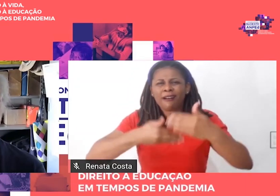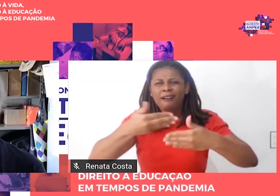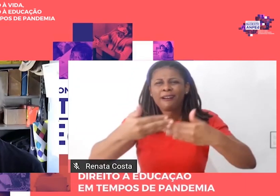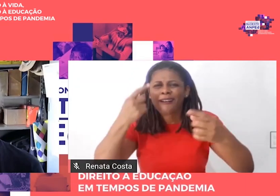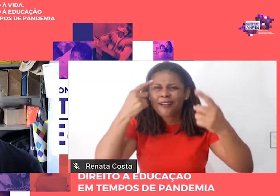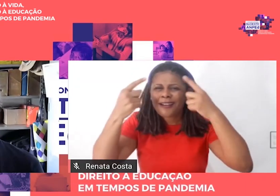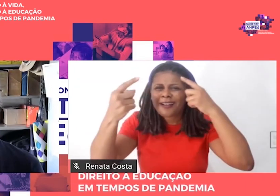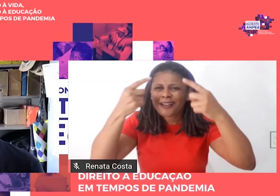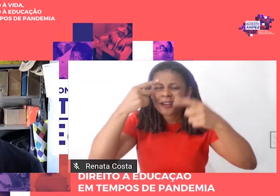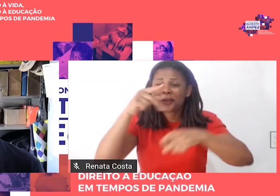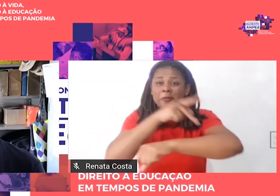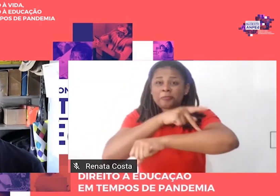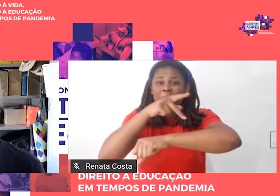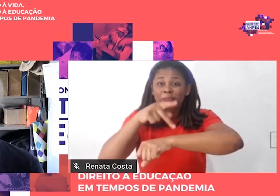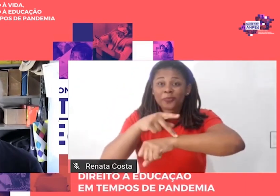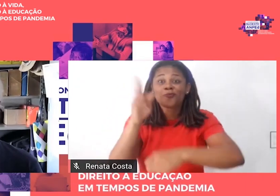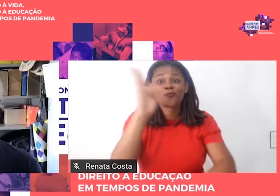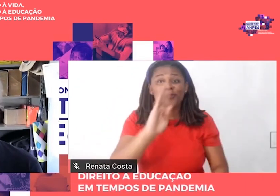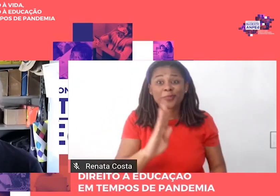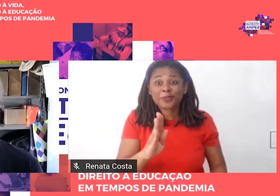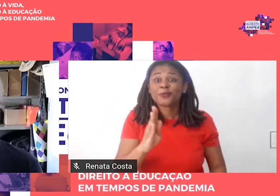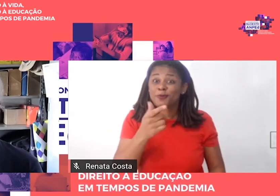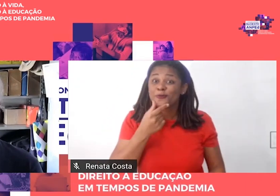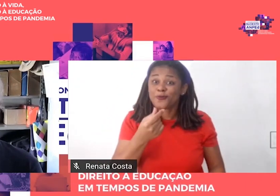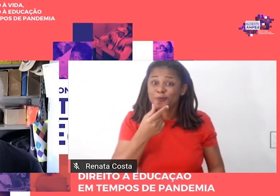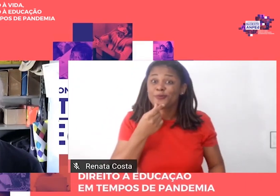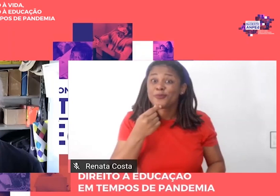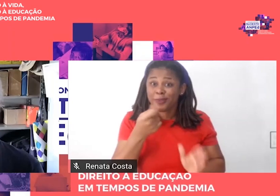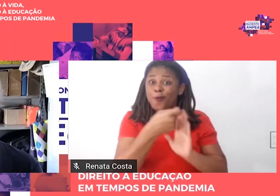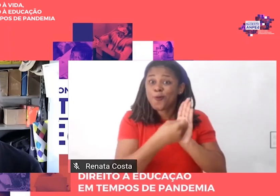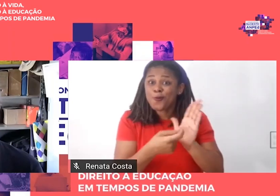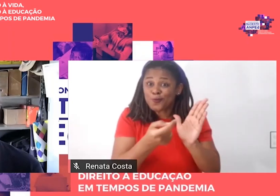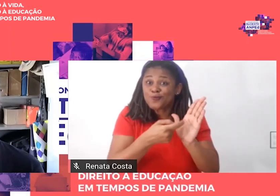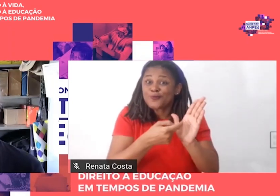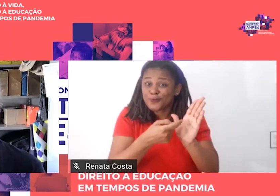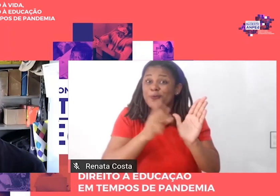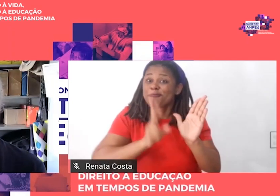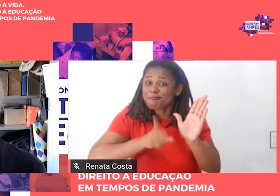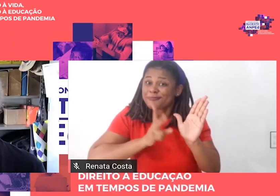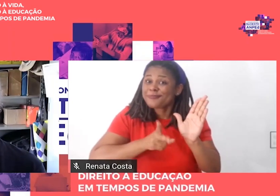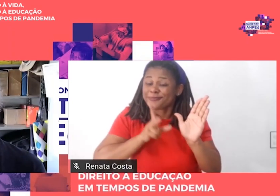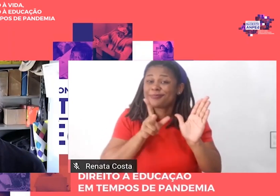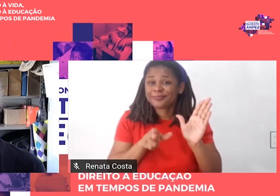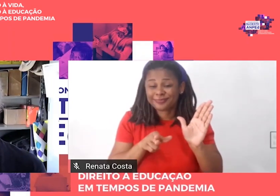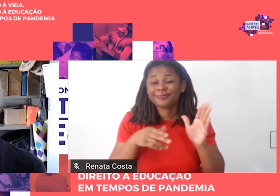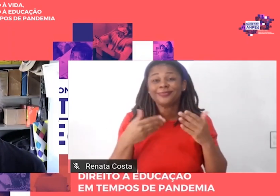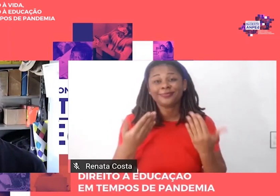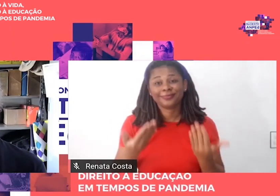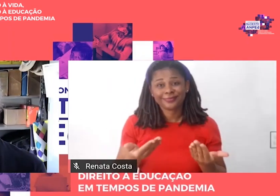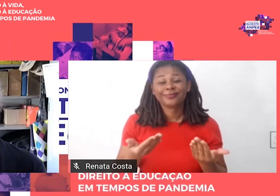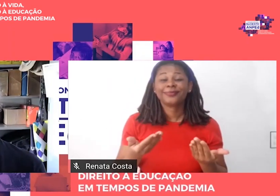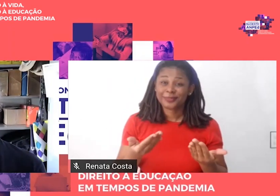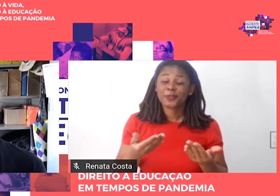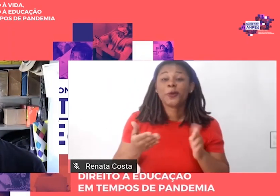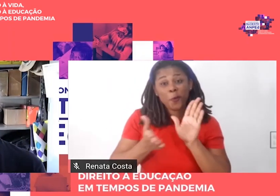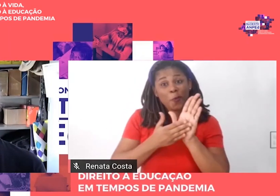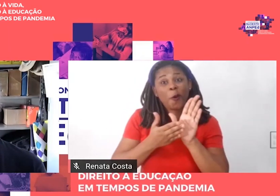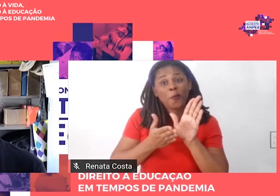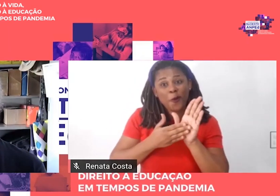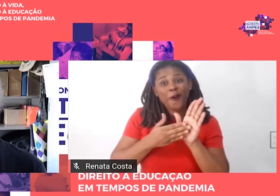autor. E foi aceita, felizmente, essa contraproposta. E, à medida que